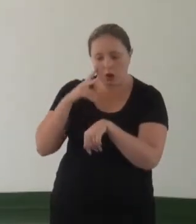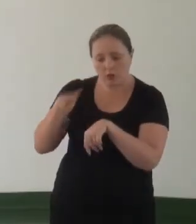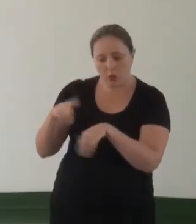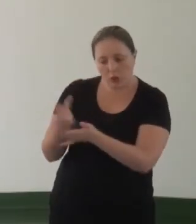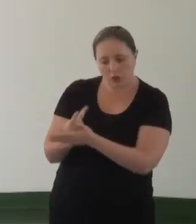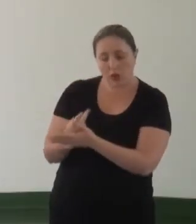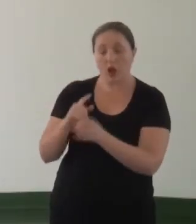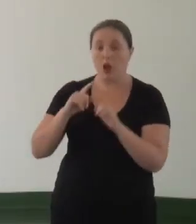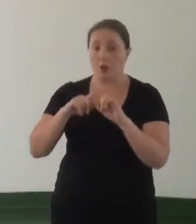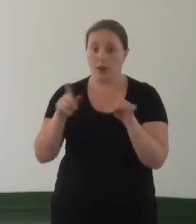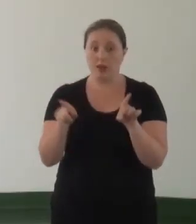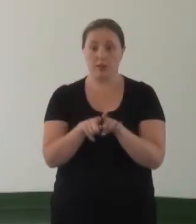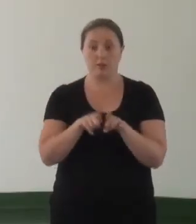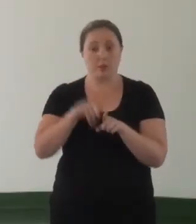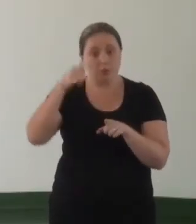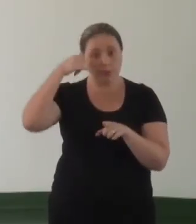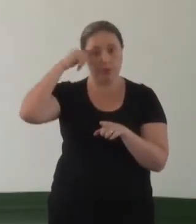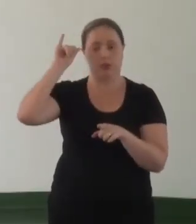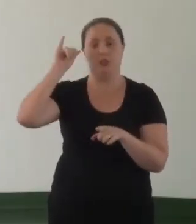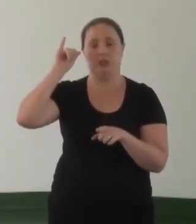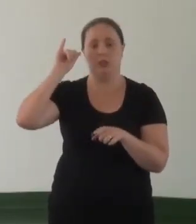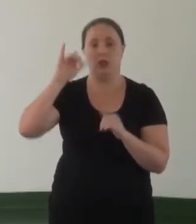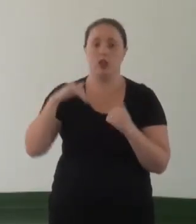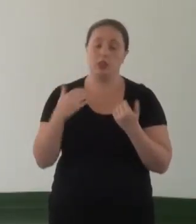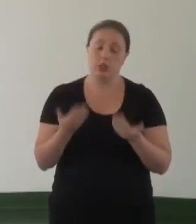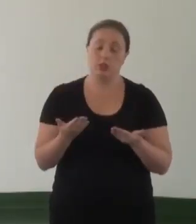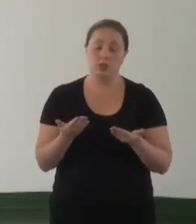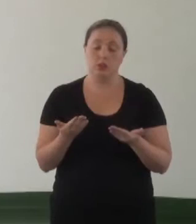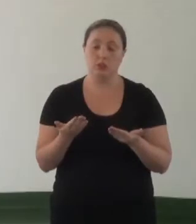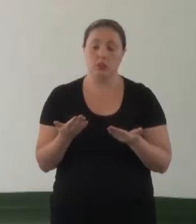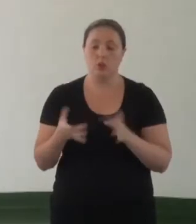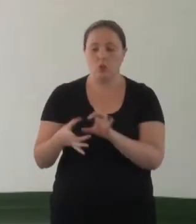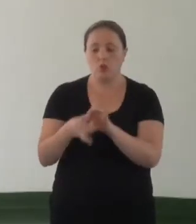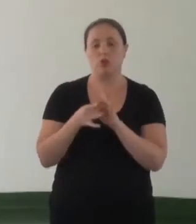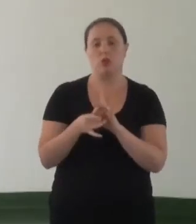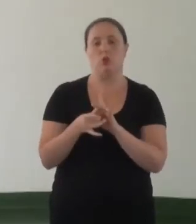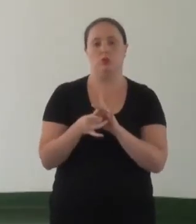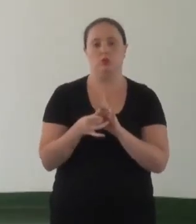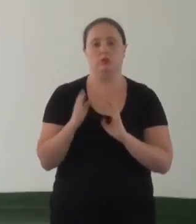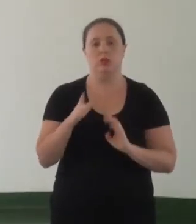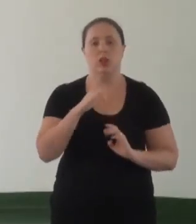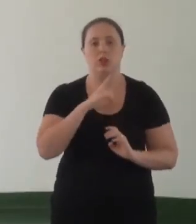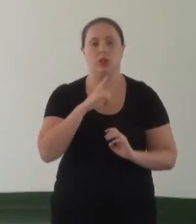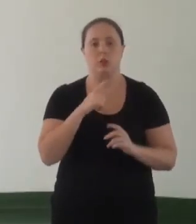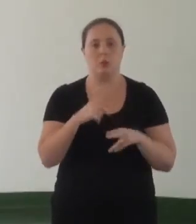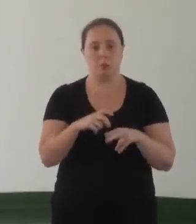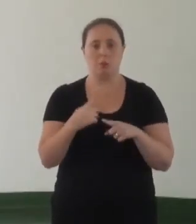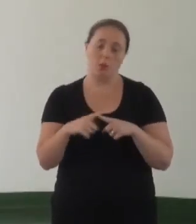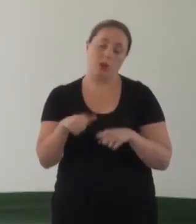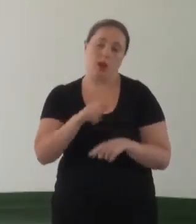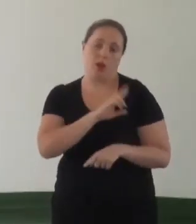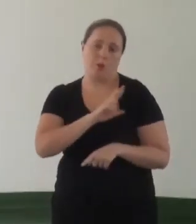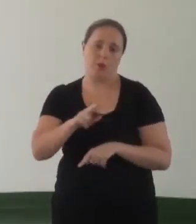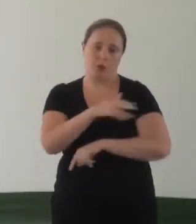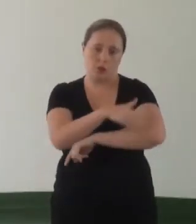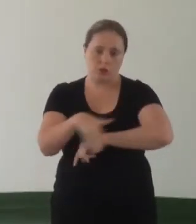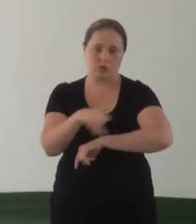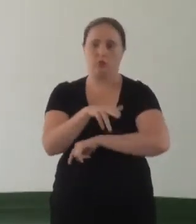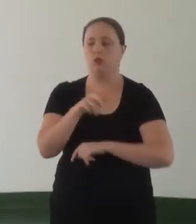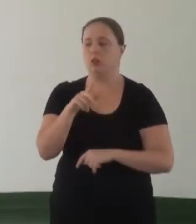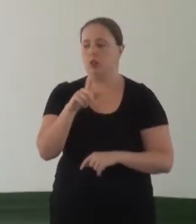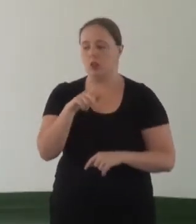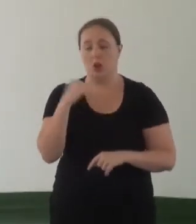violação, mas também com a questão da prevenção, entendeu? E esse vínculo muito grande que se tem por ser um representante da rua e a